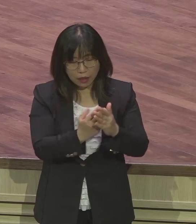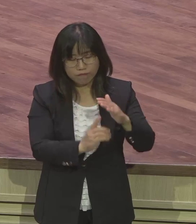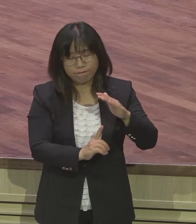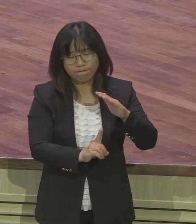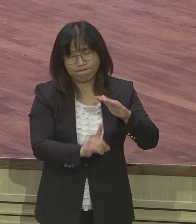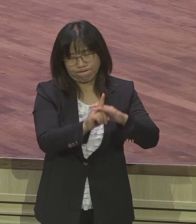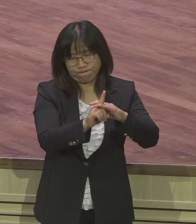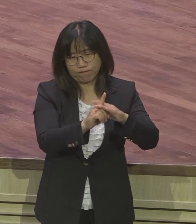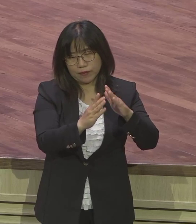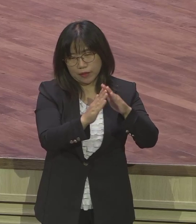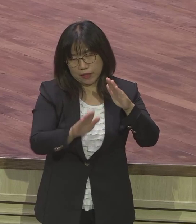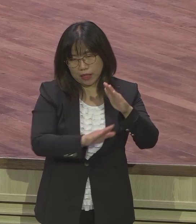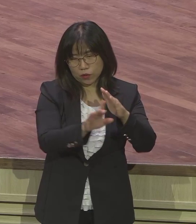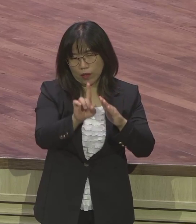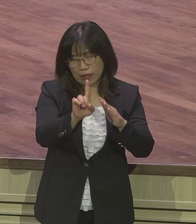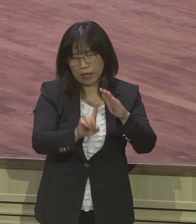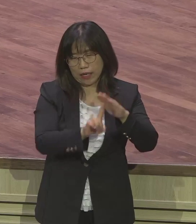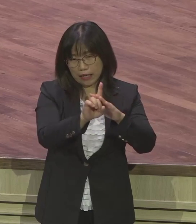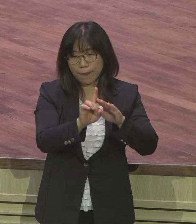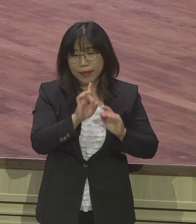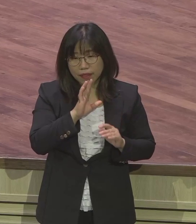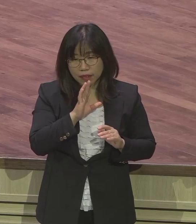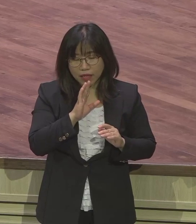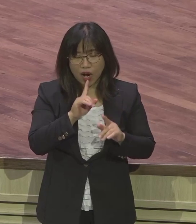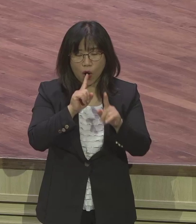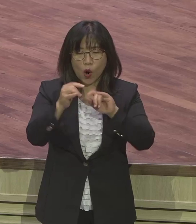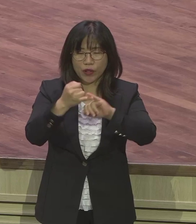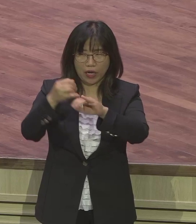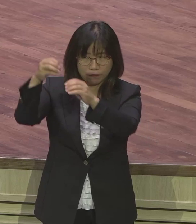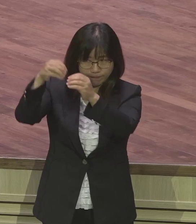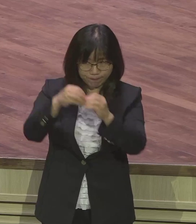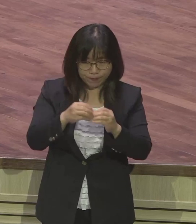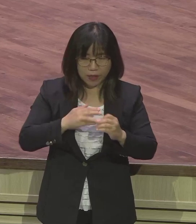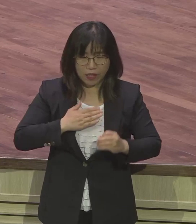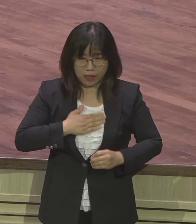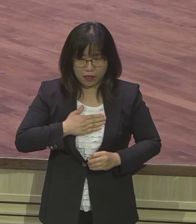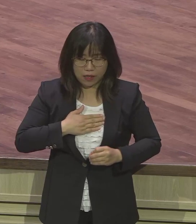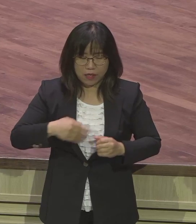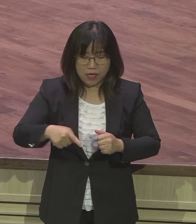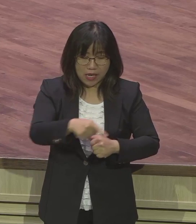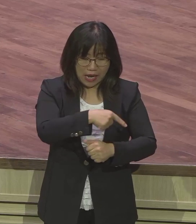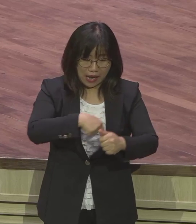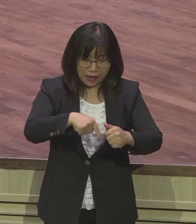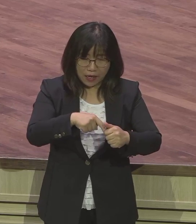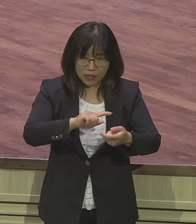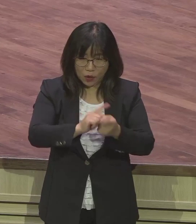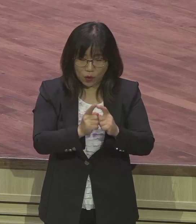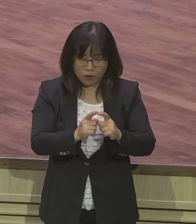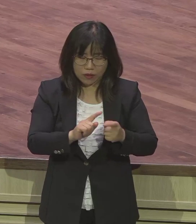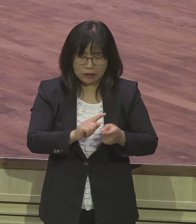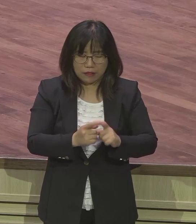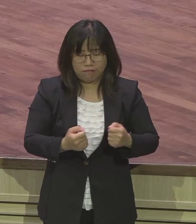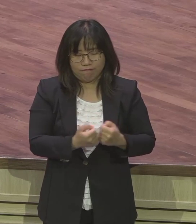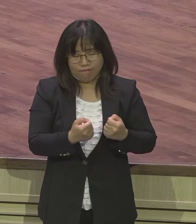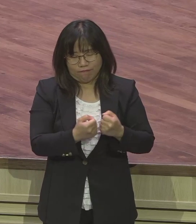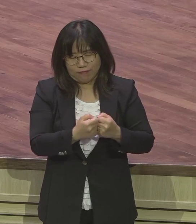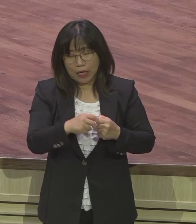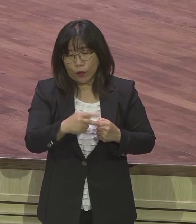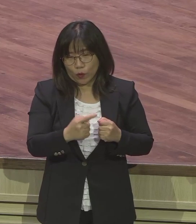가정만 은약의 가정이 있어요 은약이 안에서 찍어보고 문제가 많이 있어도 은약의 가정